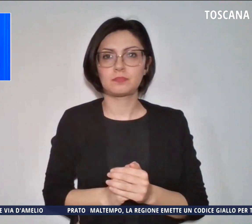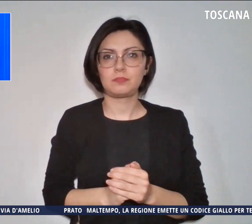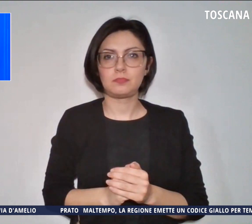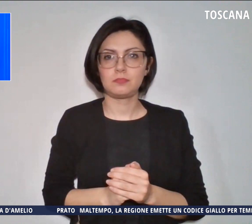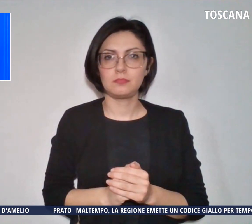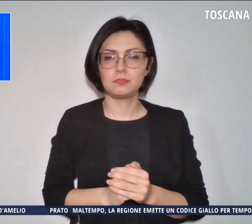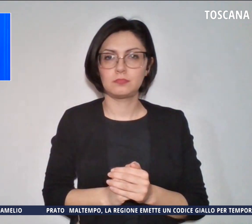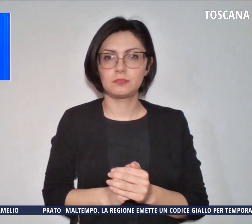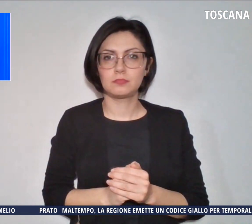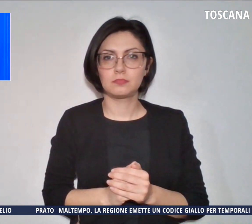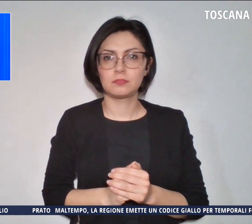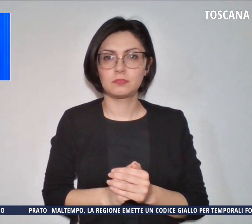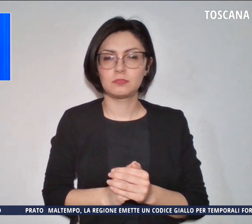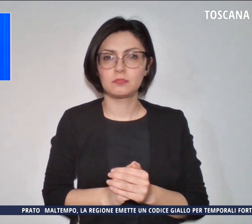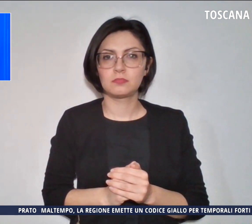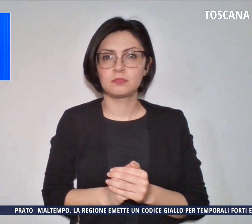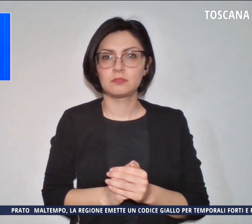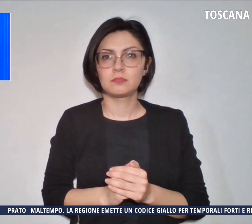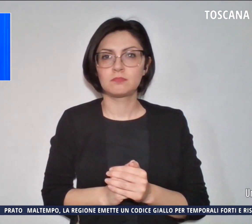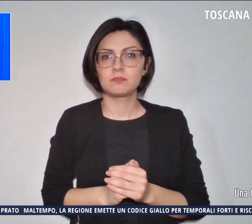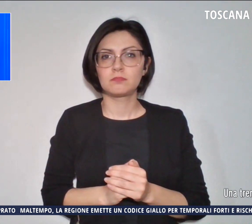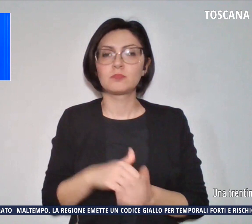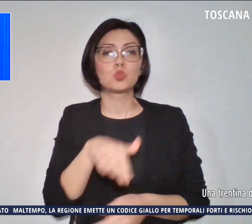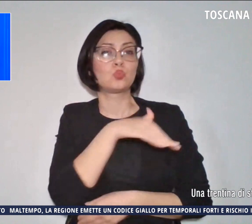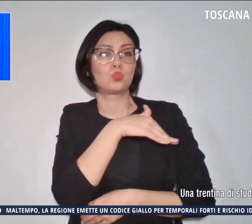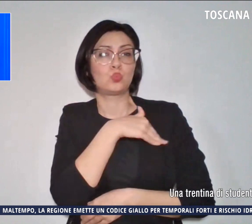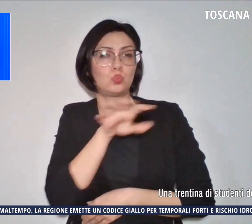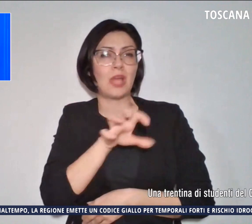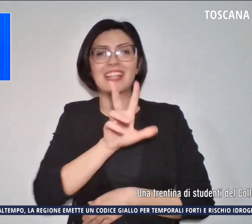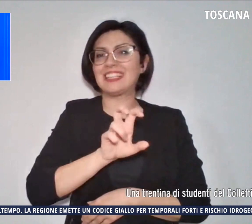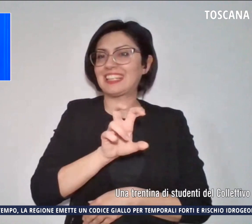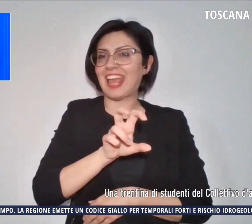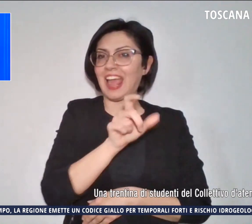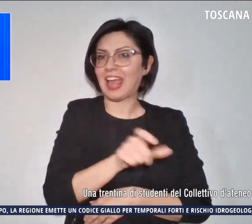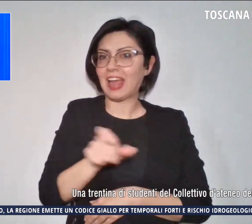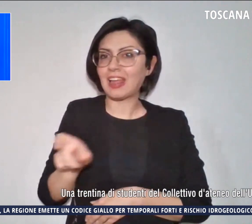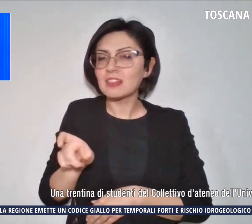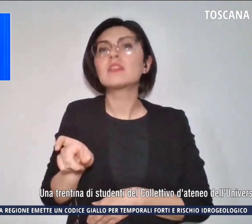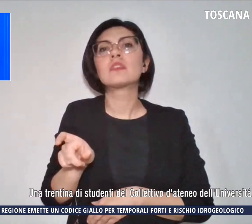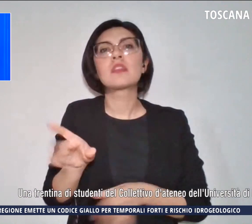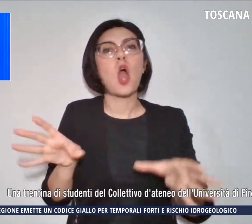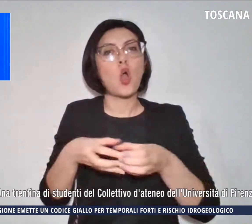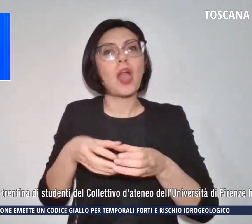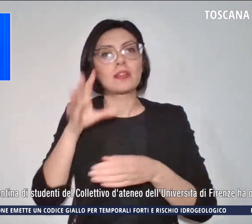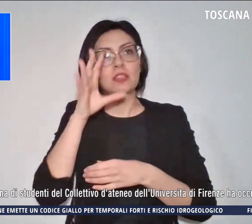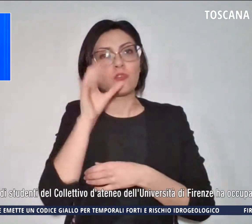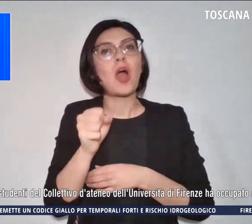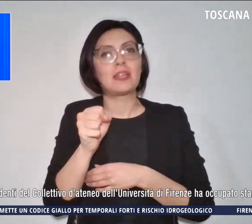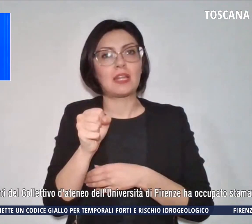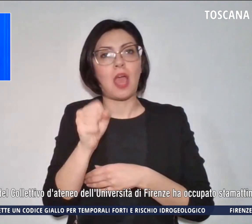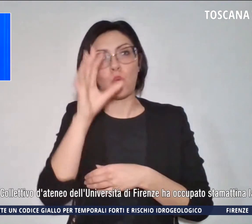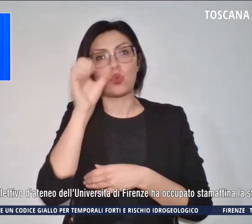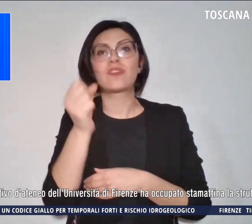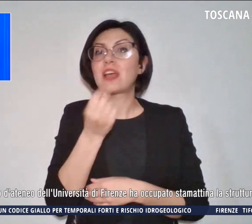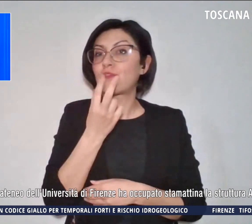Una trentina di studenti del collettivo d'Ateneo dell'Università di Firenze ha